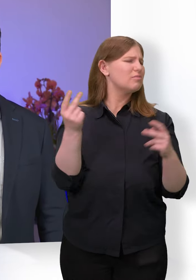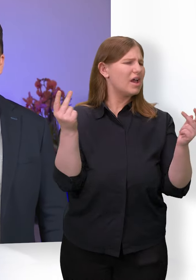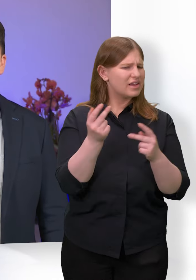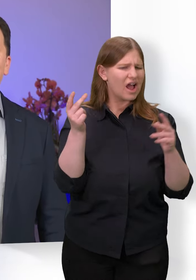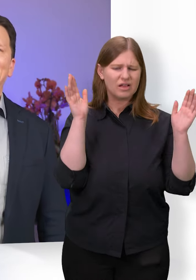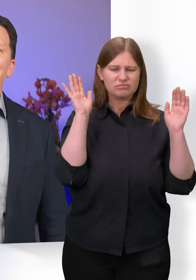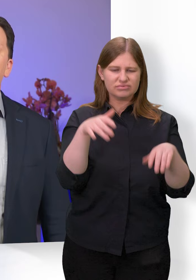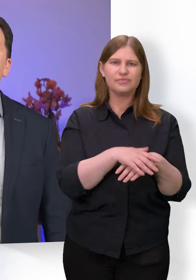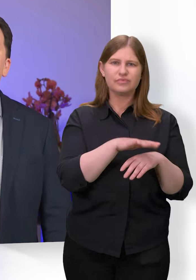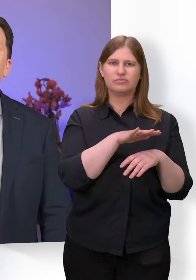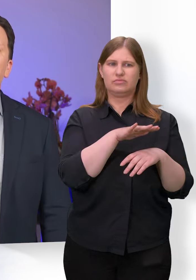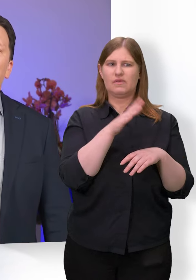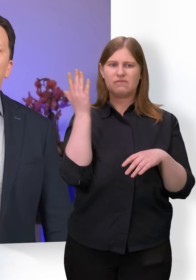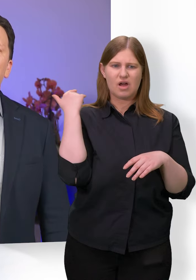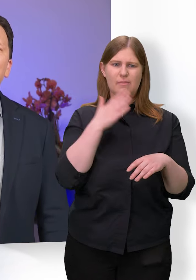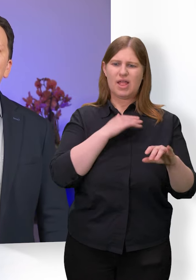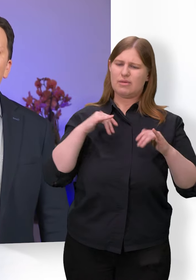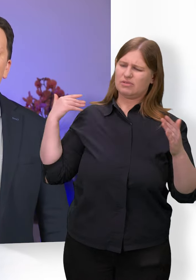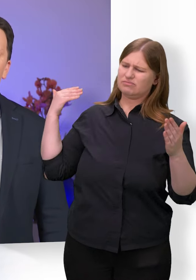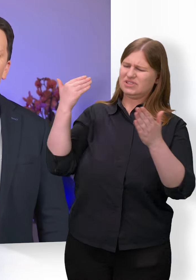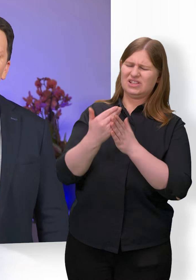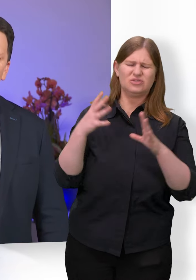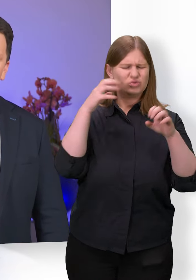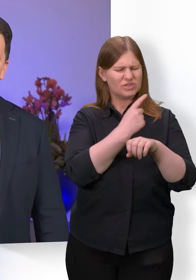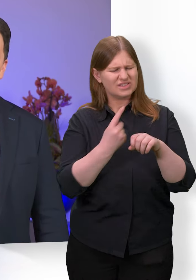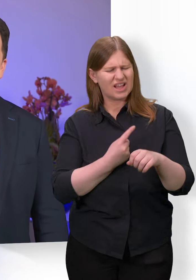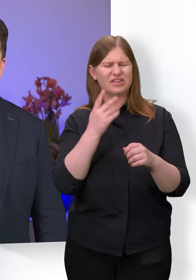Viele Wegbegleiter haben mich in dunklen Zeiten schon ermutigt und gestärkt.